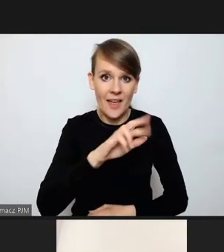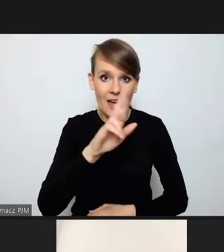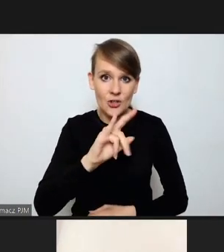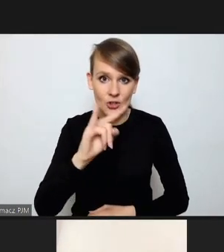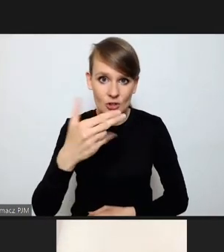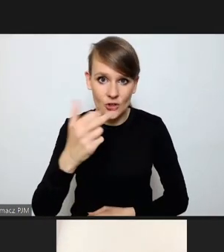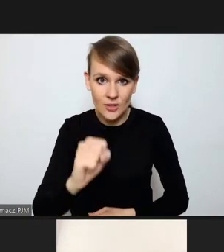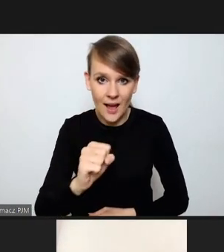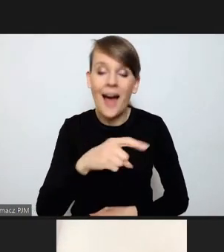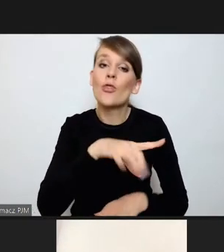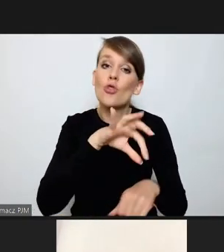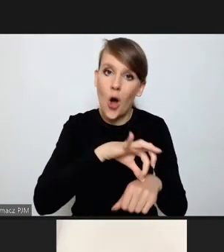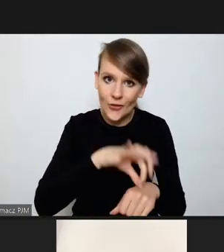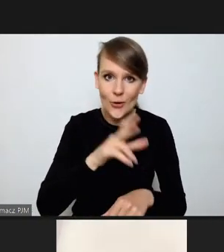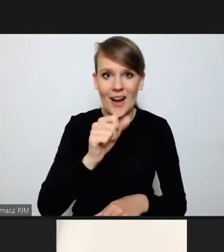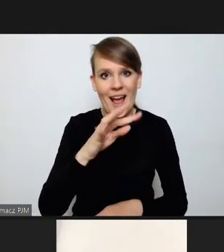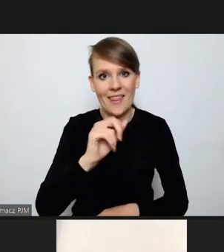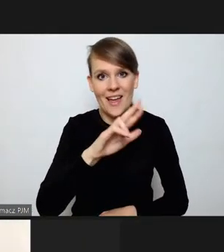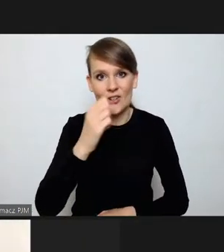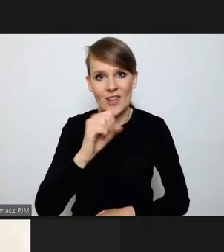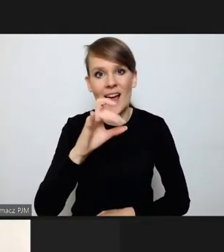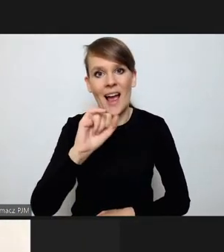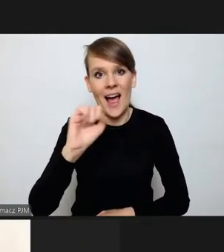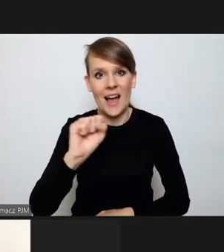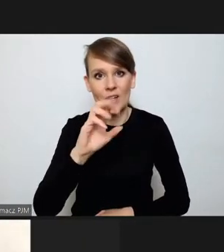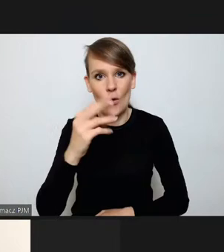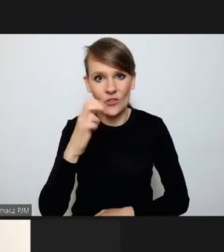doktor Katarzyny Gajowniczek-Pruszyńskiej.